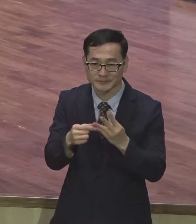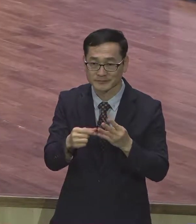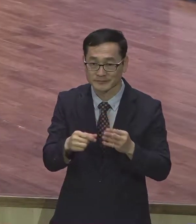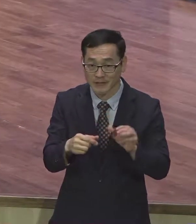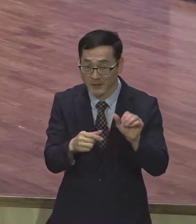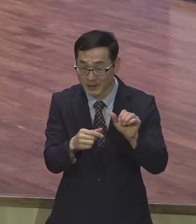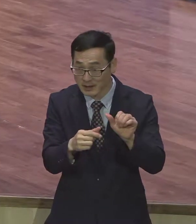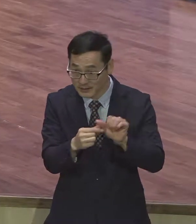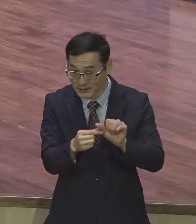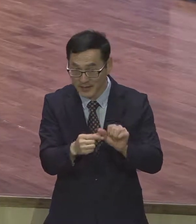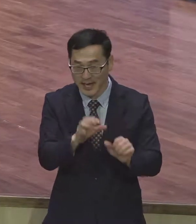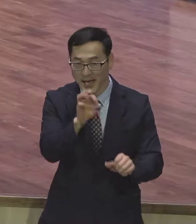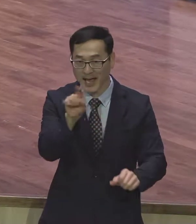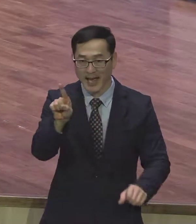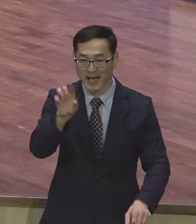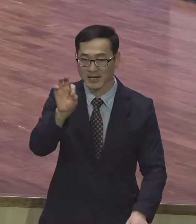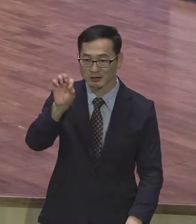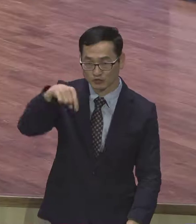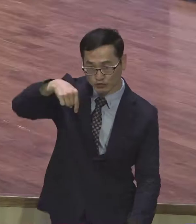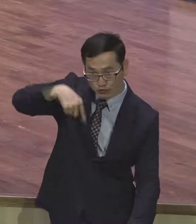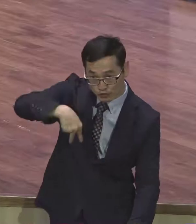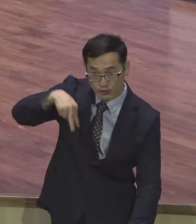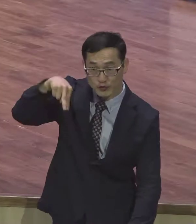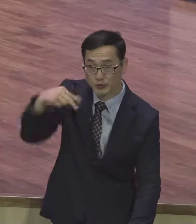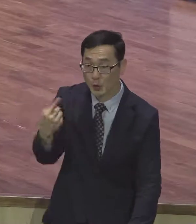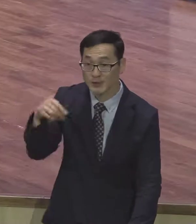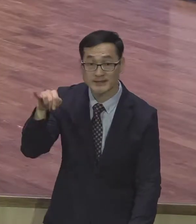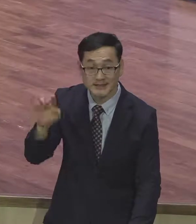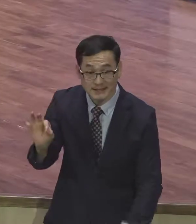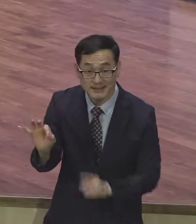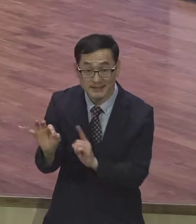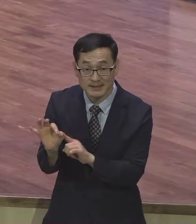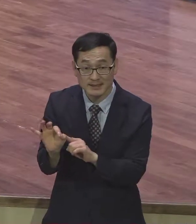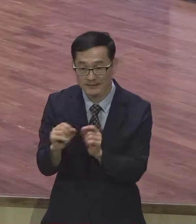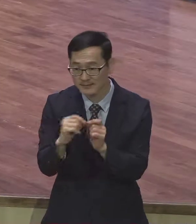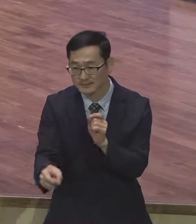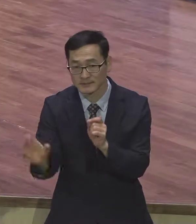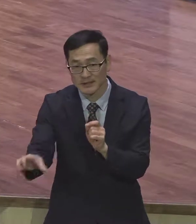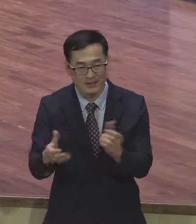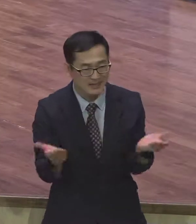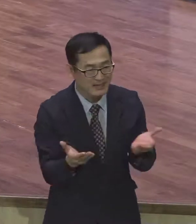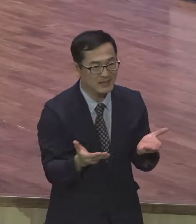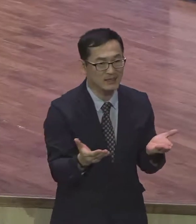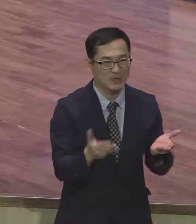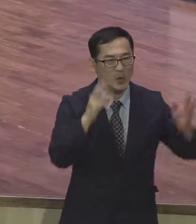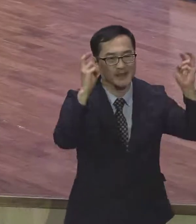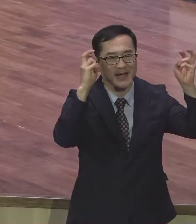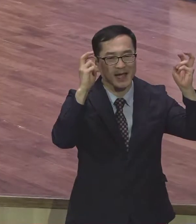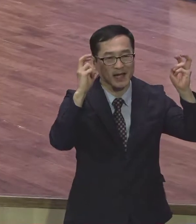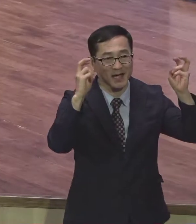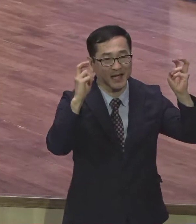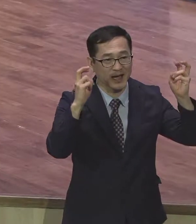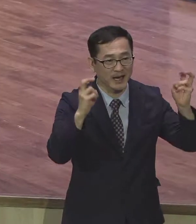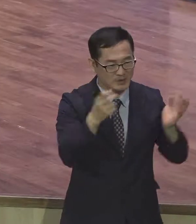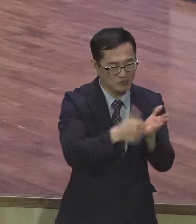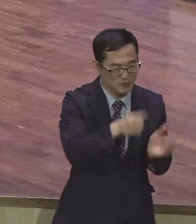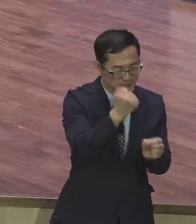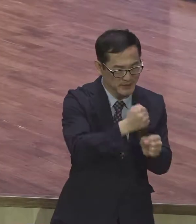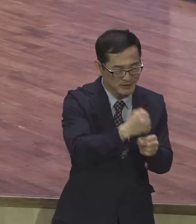하는 용어예요 외주를 주니 외주 자기가 물주를 물건을 받아 받아서 딴 데 일을 시키는 거 외주 무슨 말입니까